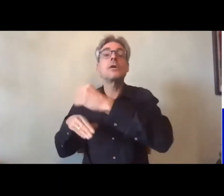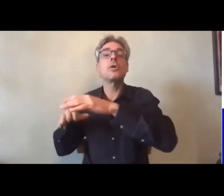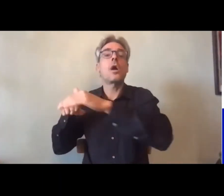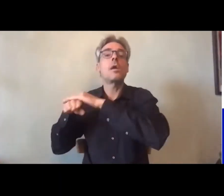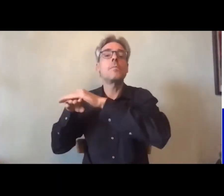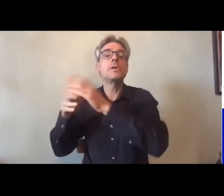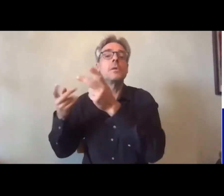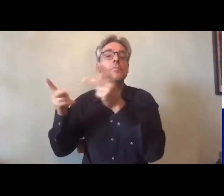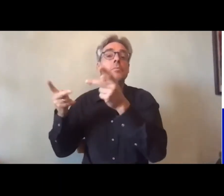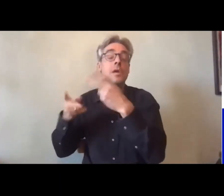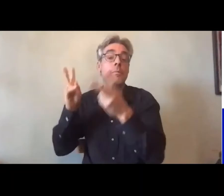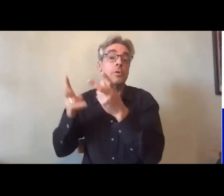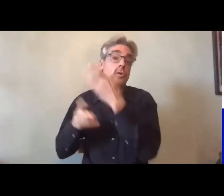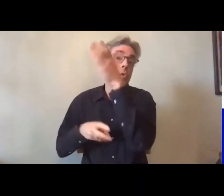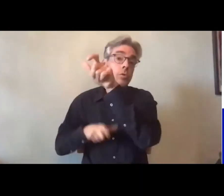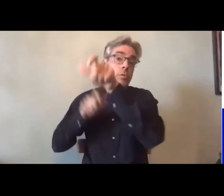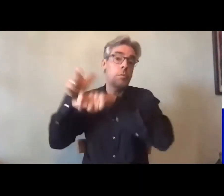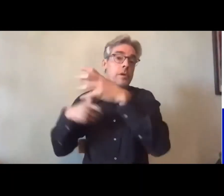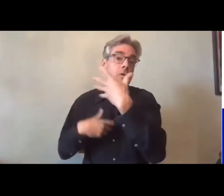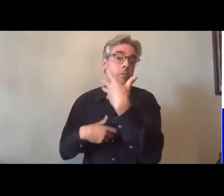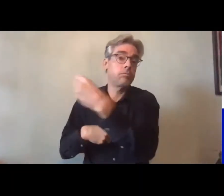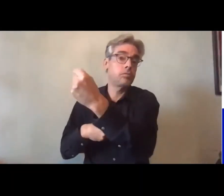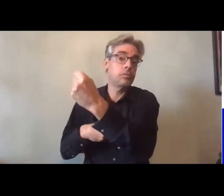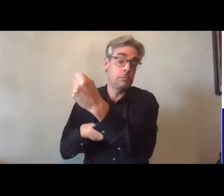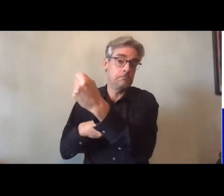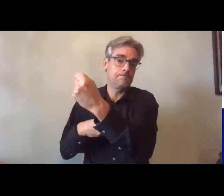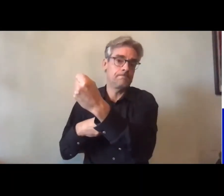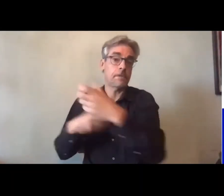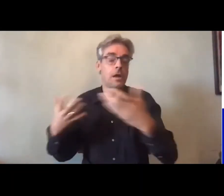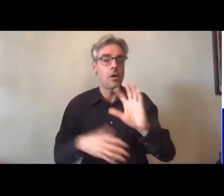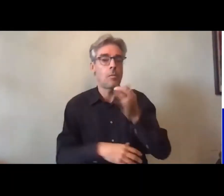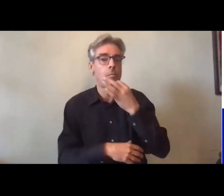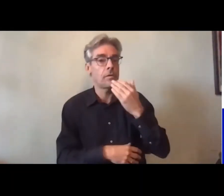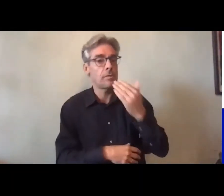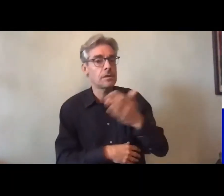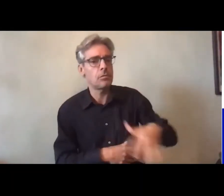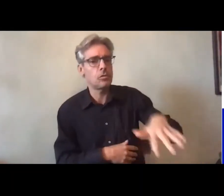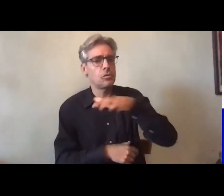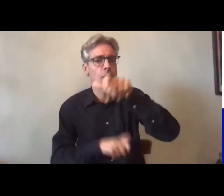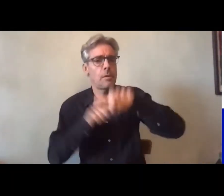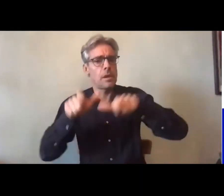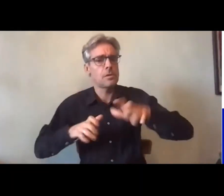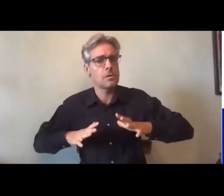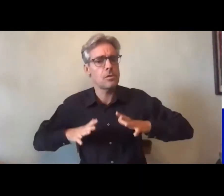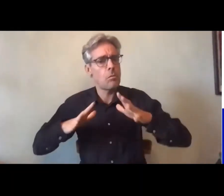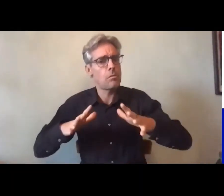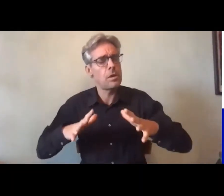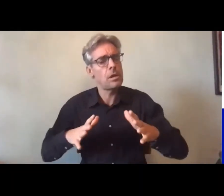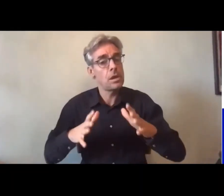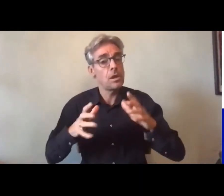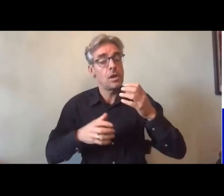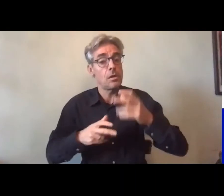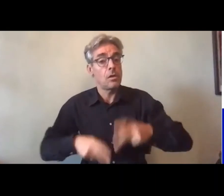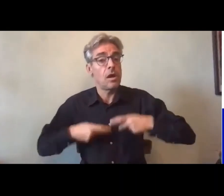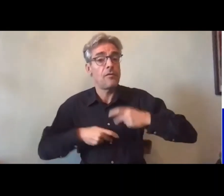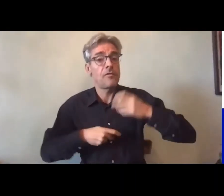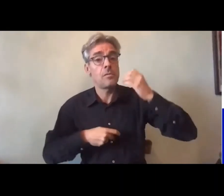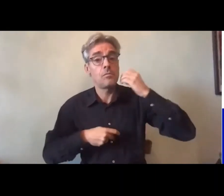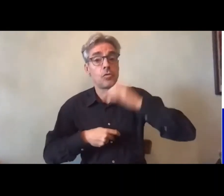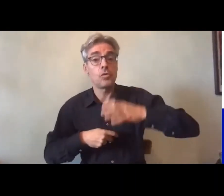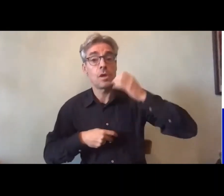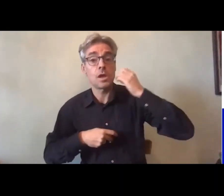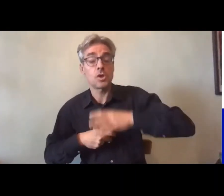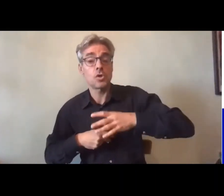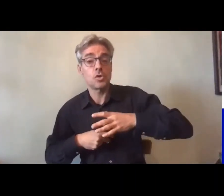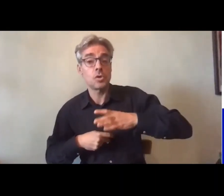approprié par d'autres acteurs et c'est l'occasion pour moi de saluer tous ces acteurs qui se mobilisent au quotidien et